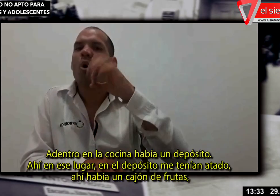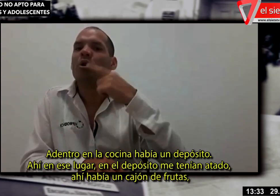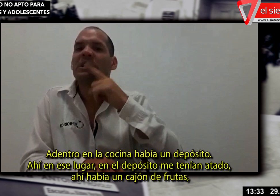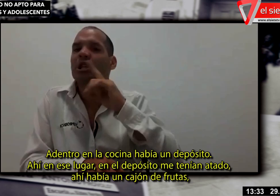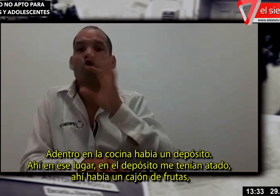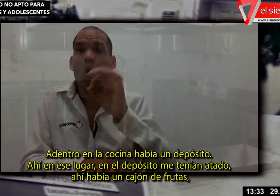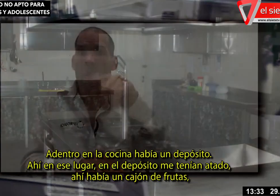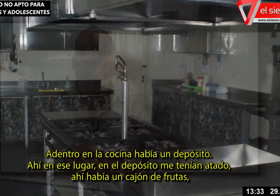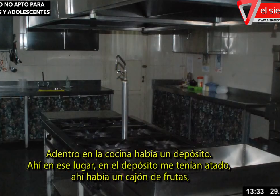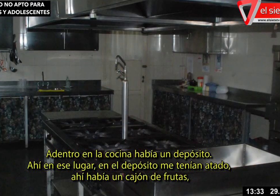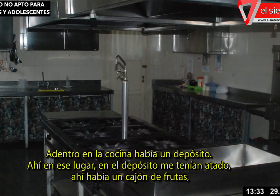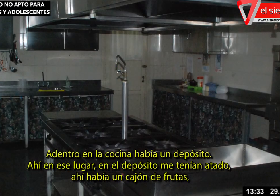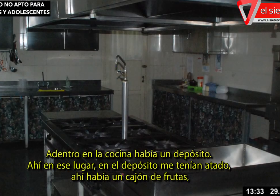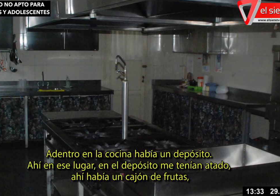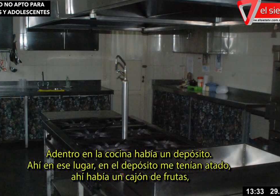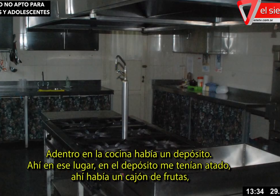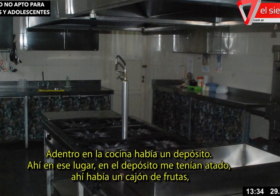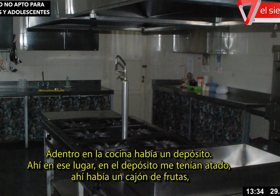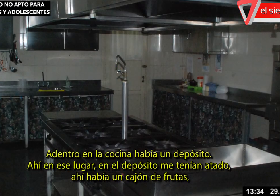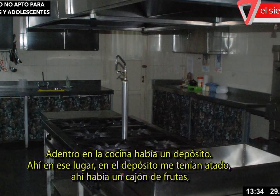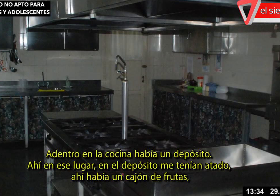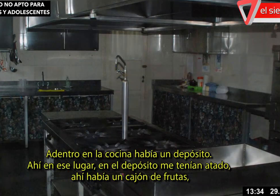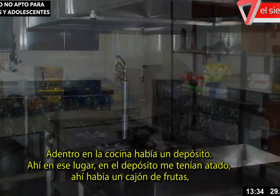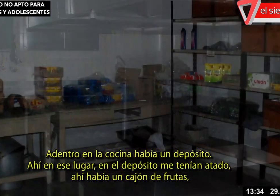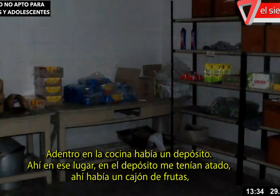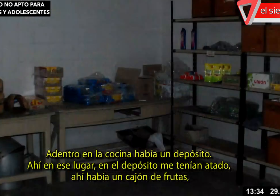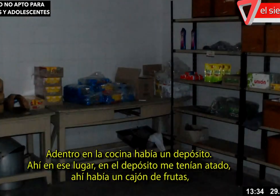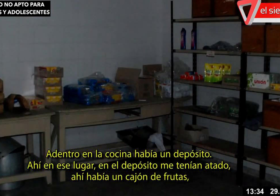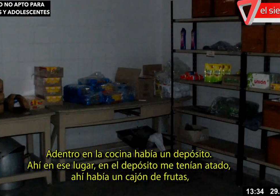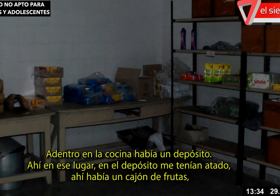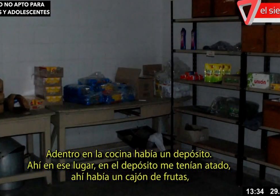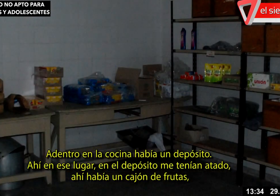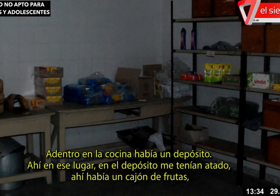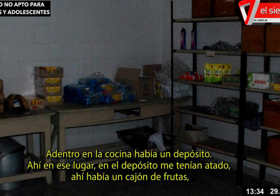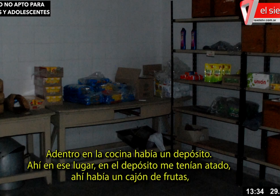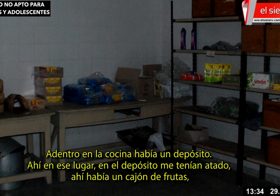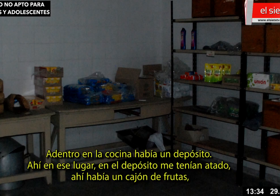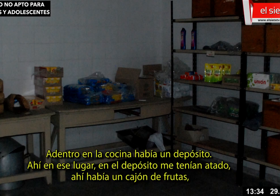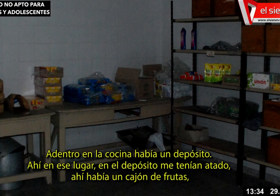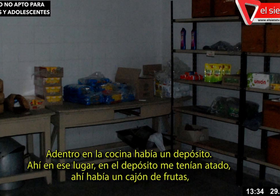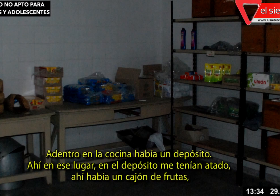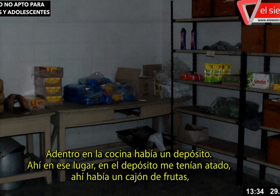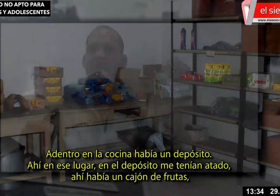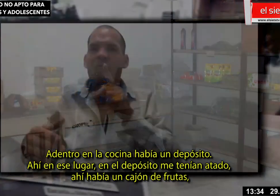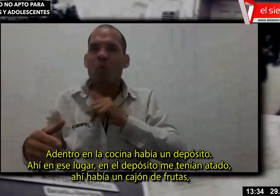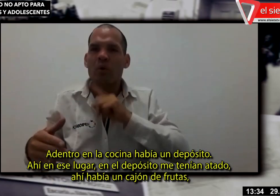Adentro, en la cocina, había un depósito. Ahí en ese lugar, en el depósito, me tenían atado.